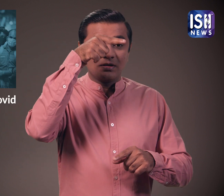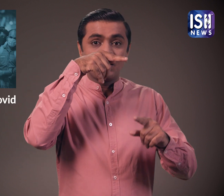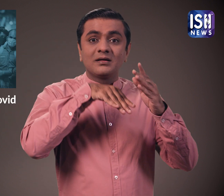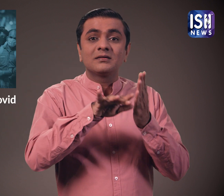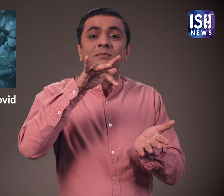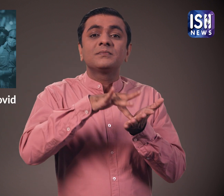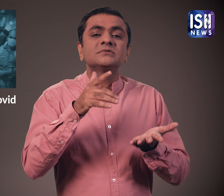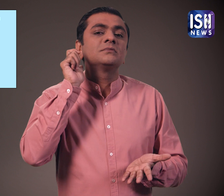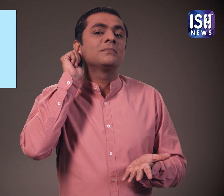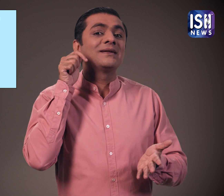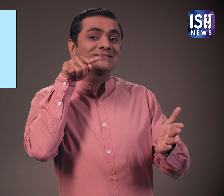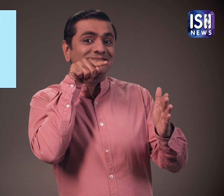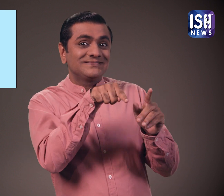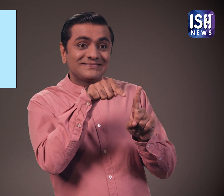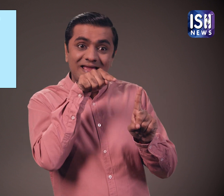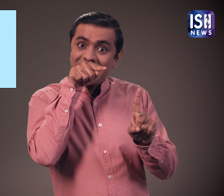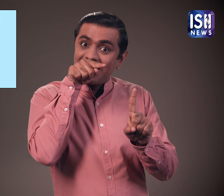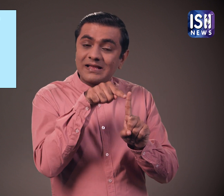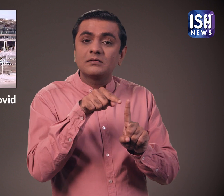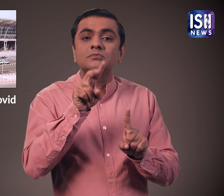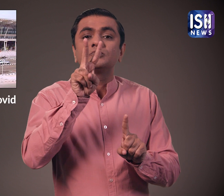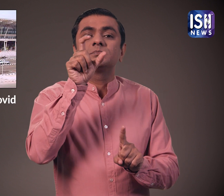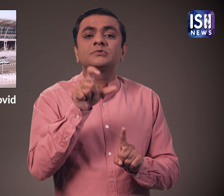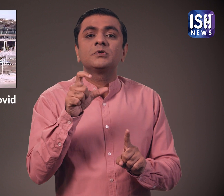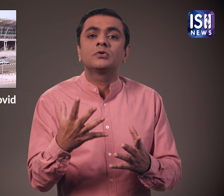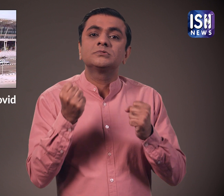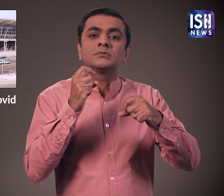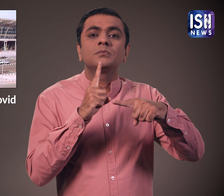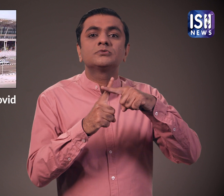यात्री चिन्नाई हवाई अड़े पर कोविट संक्रमित पाए गए